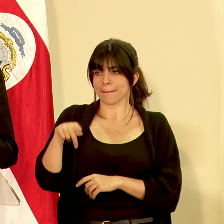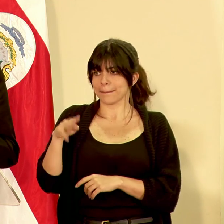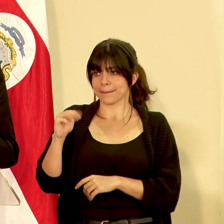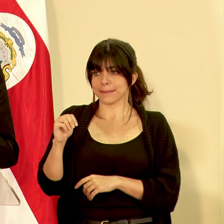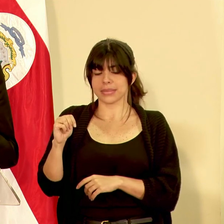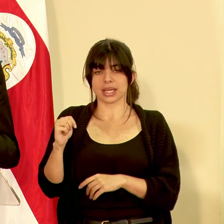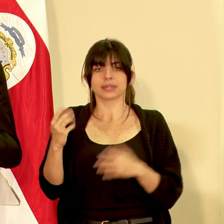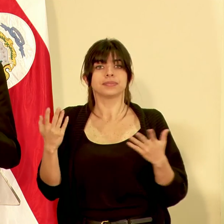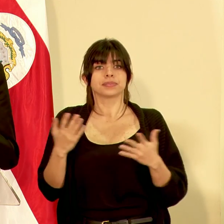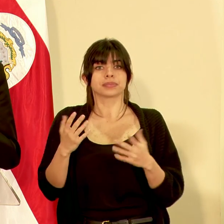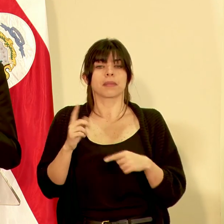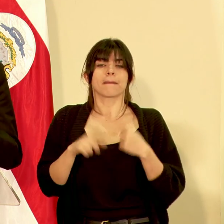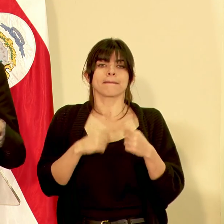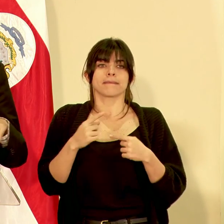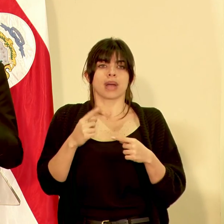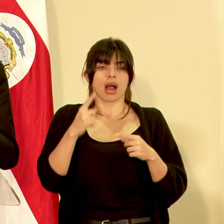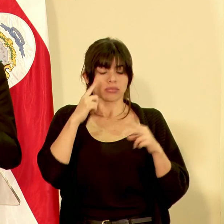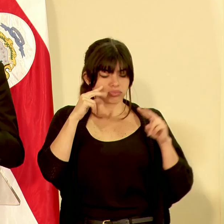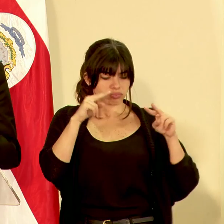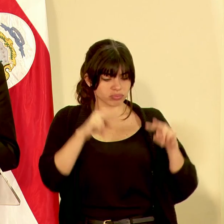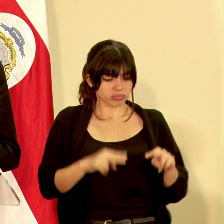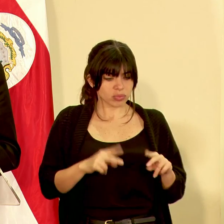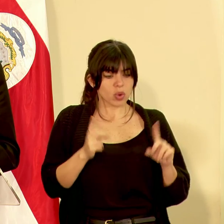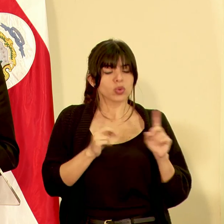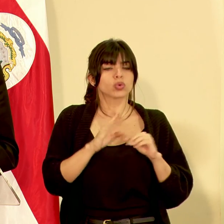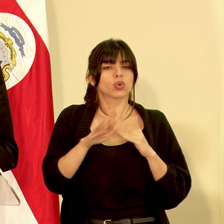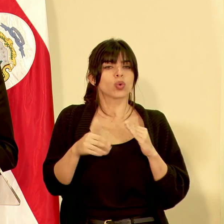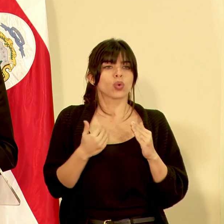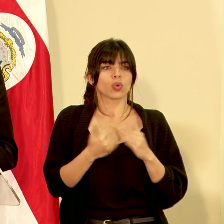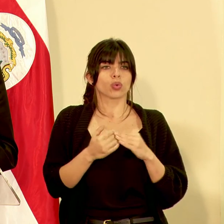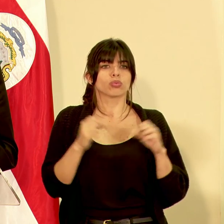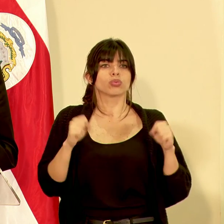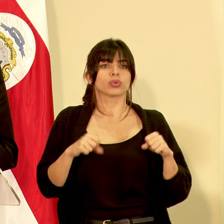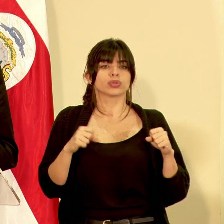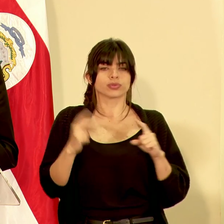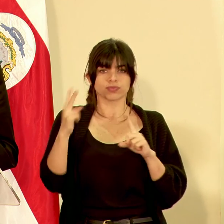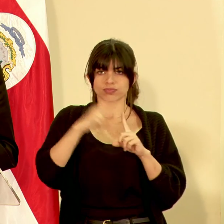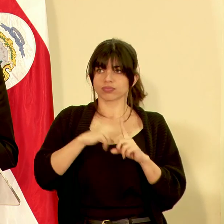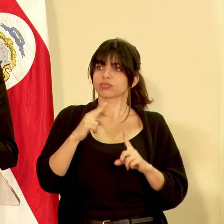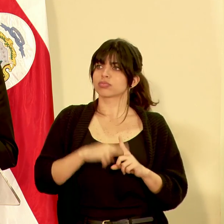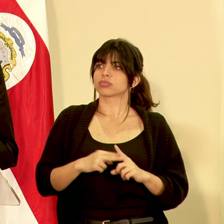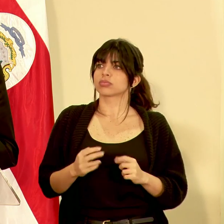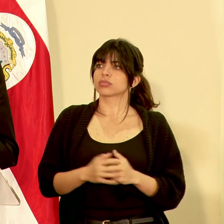es que van a ver todas las las ventanas de implementación